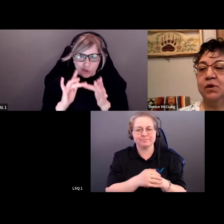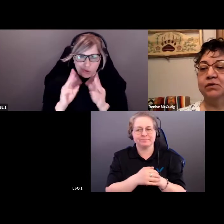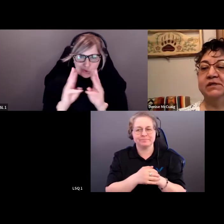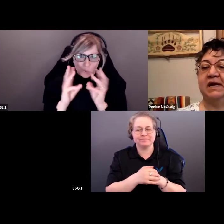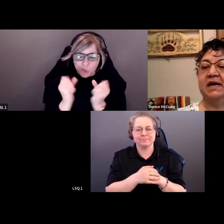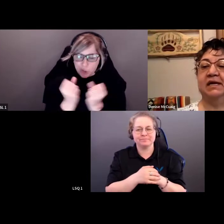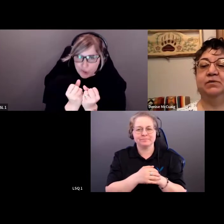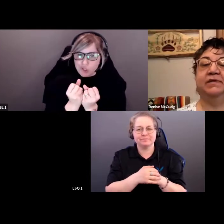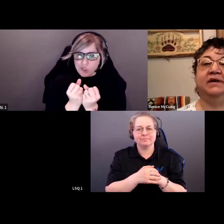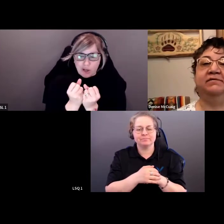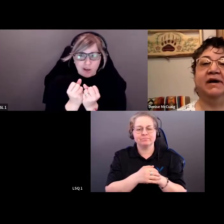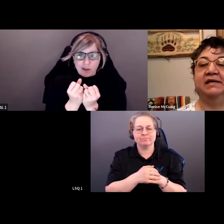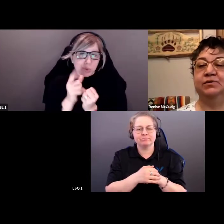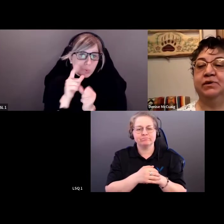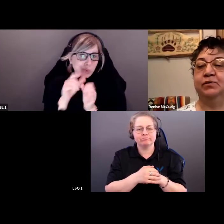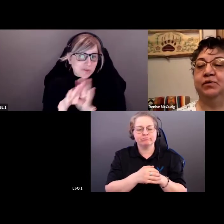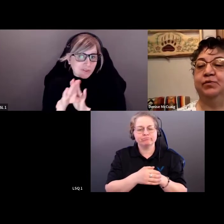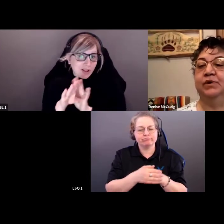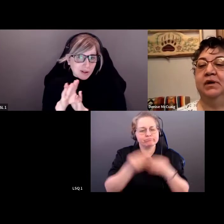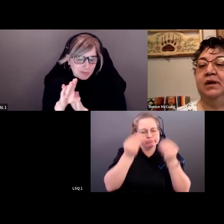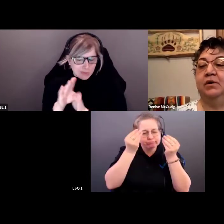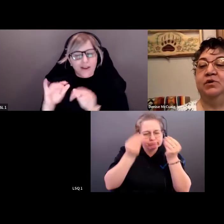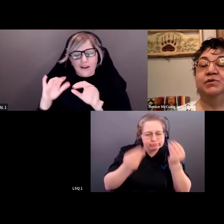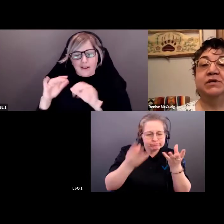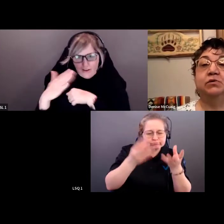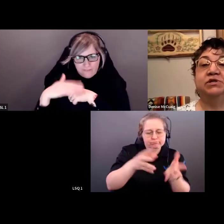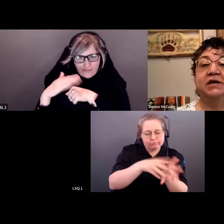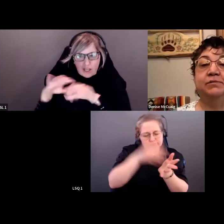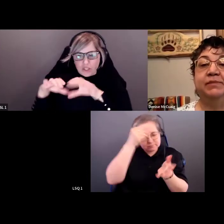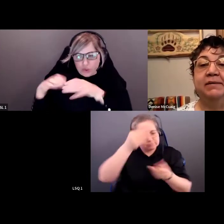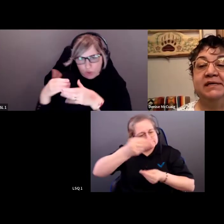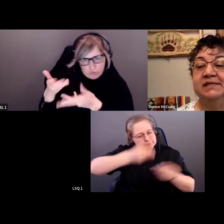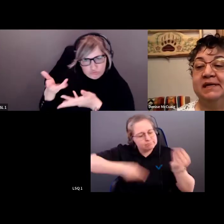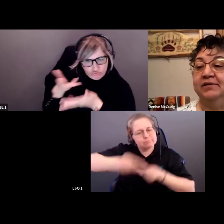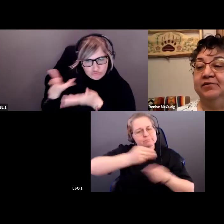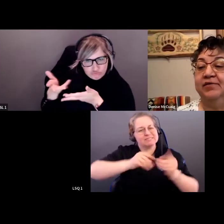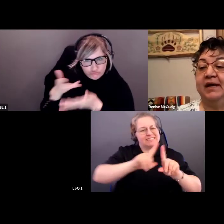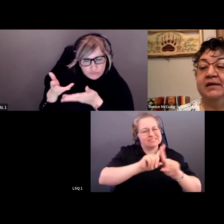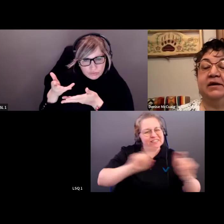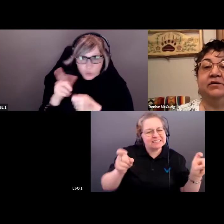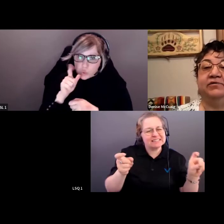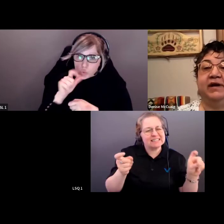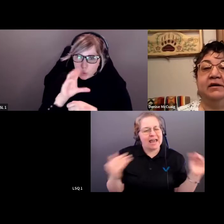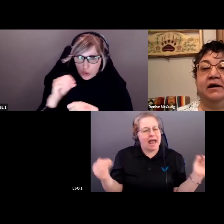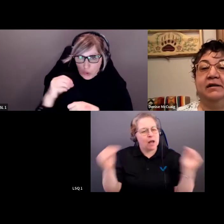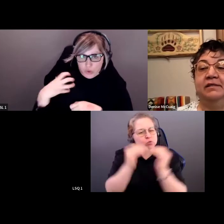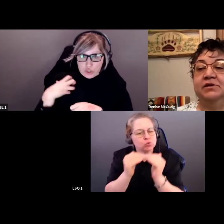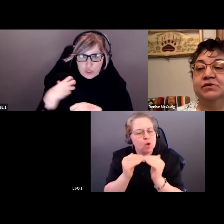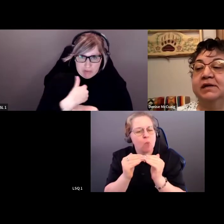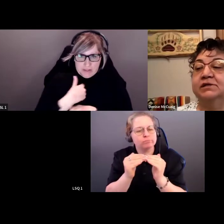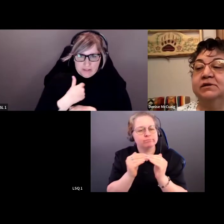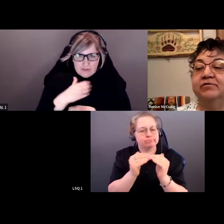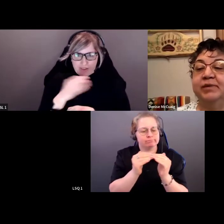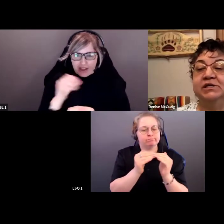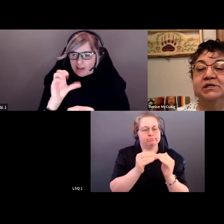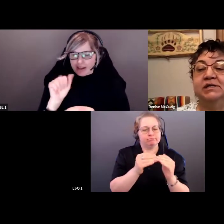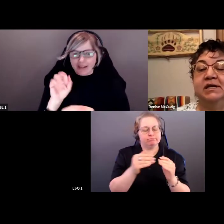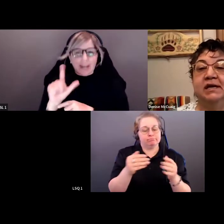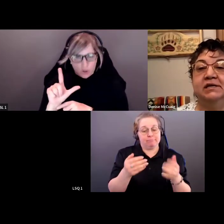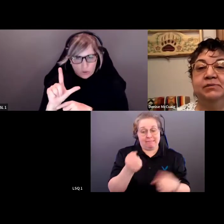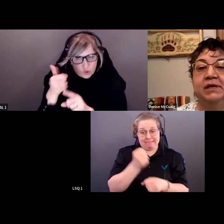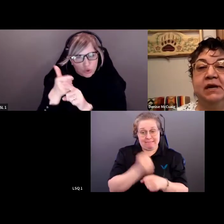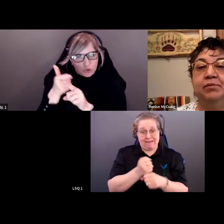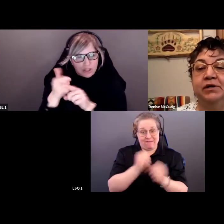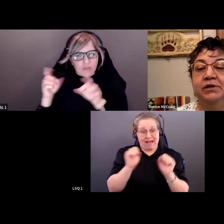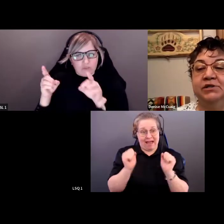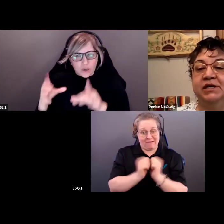L'échange de connaissances virtuelles sur l'équité, la diversité et l'inclusion a été conçu conjointement avec un